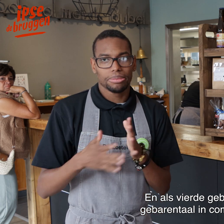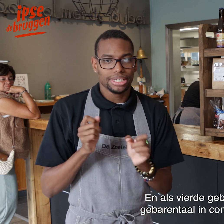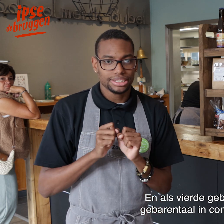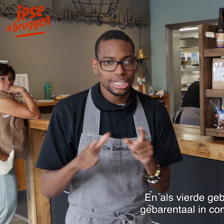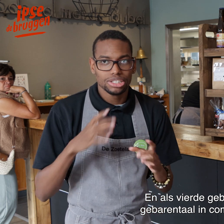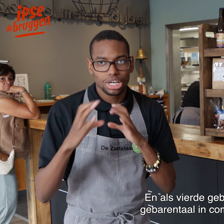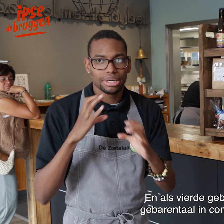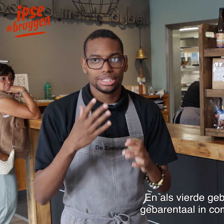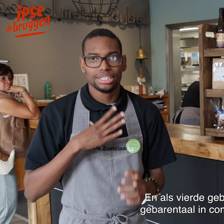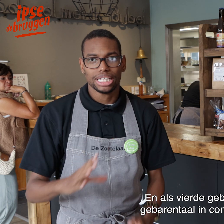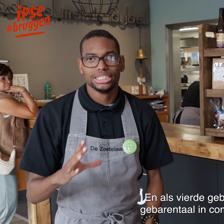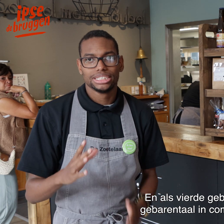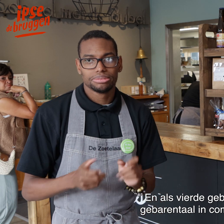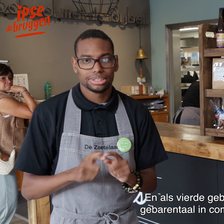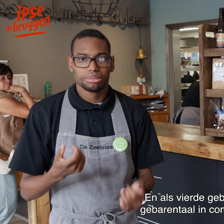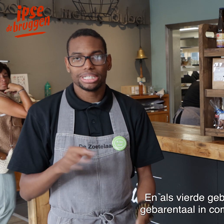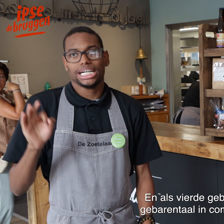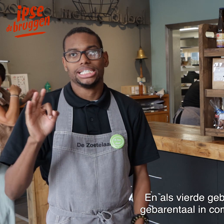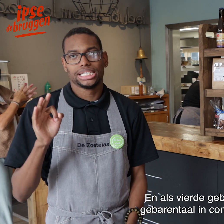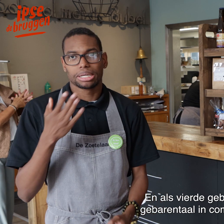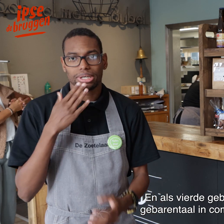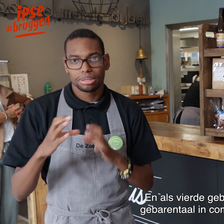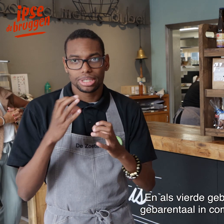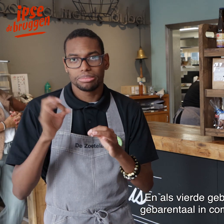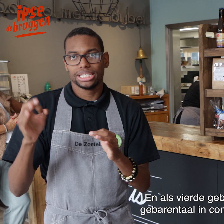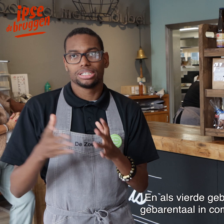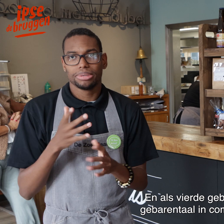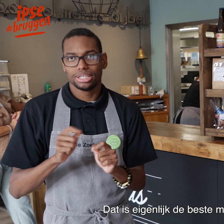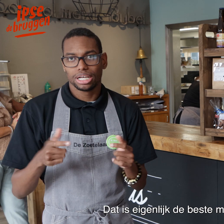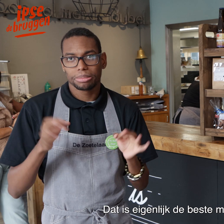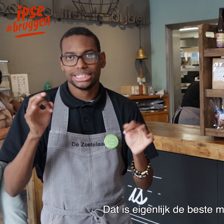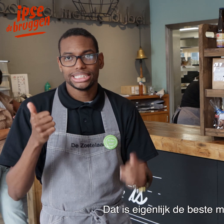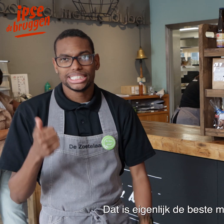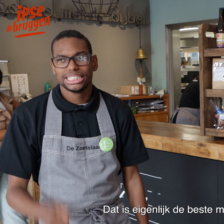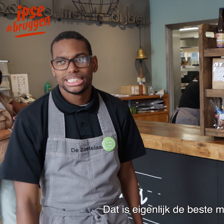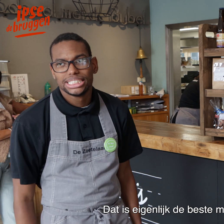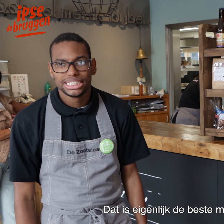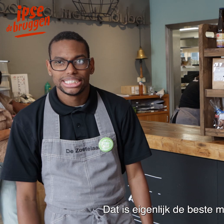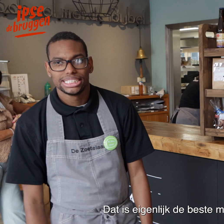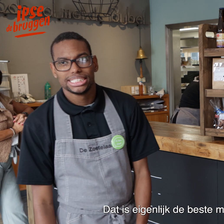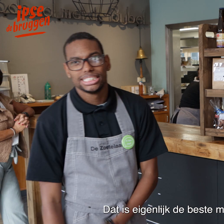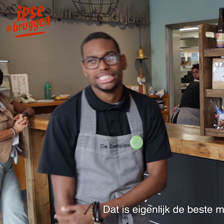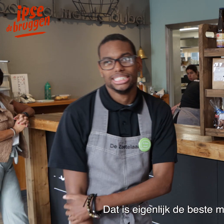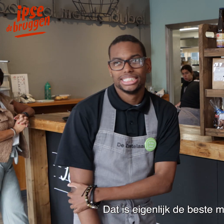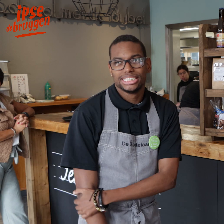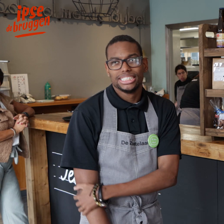doven gebruiken ook gebarentaal in communicatie. En dat is eigenlijk het beste methode, vind ik zelf.